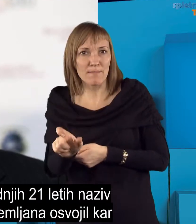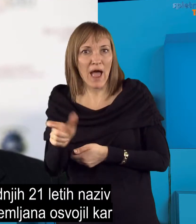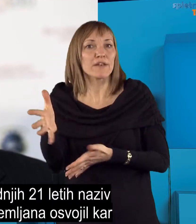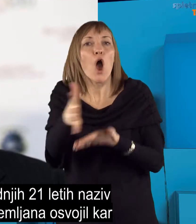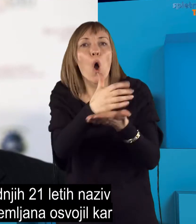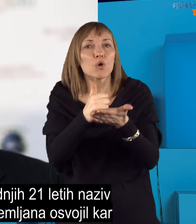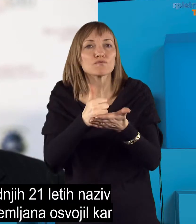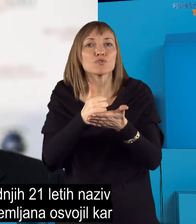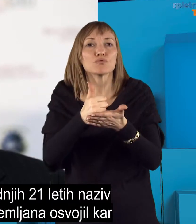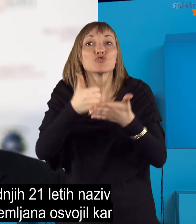krati,